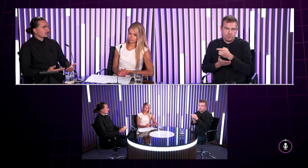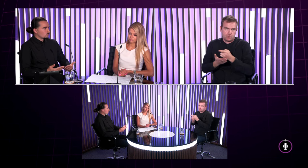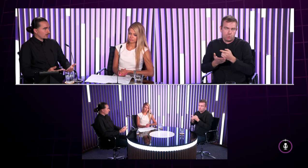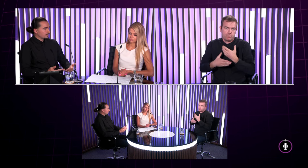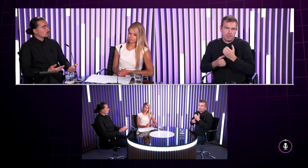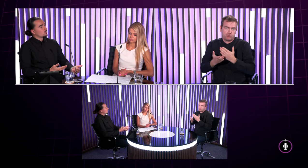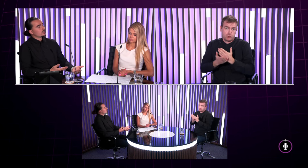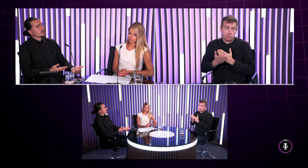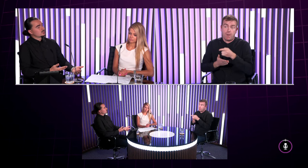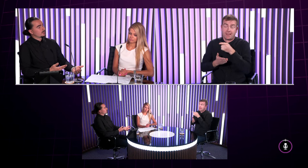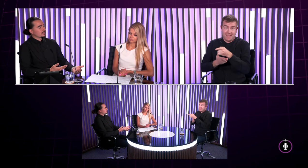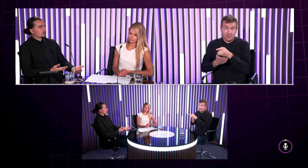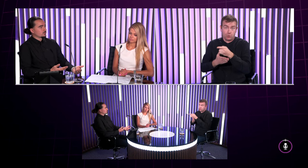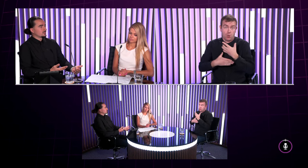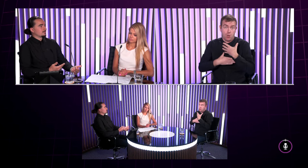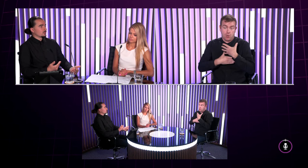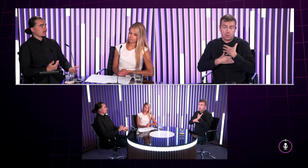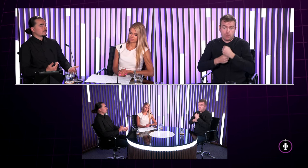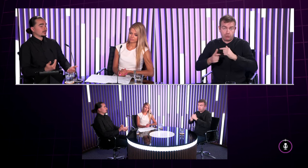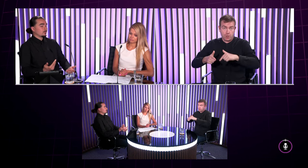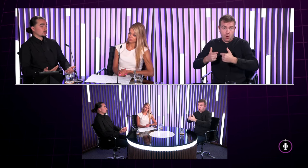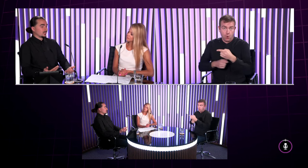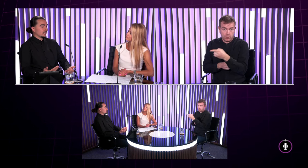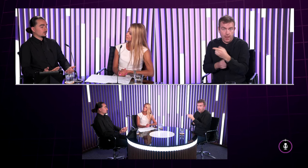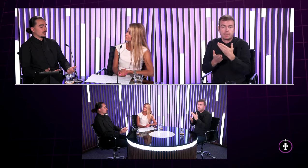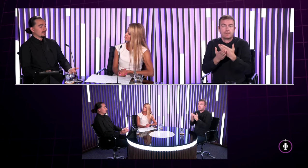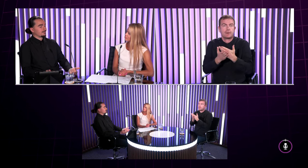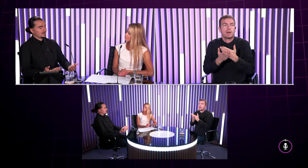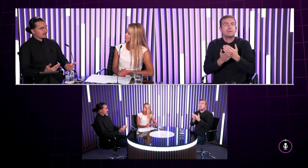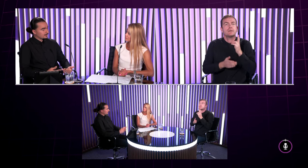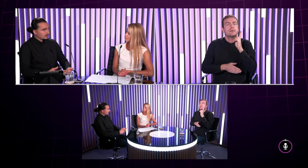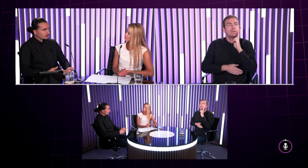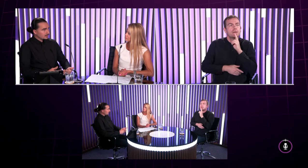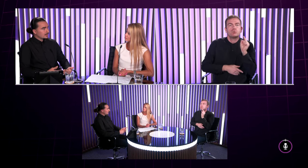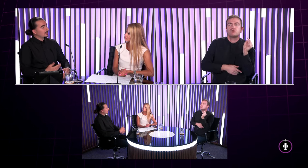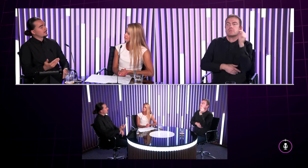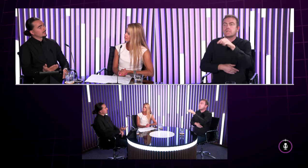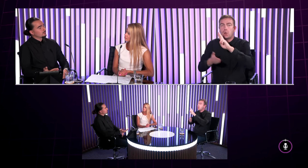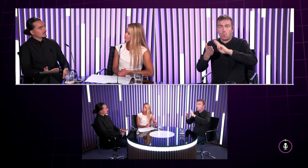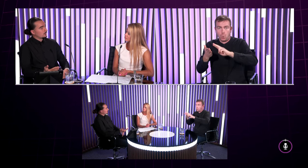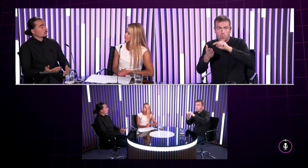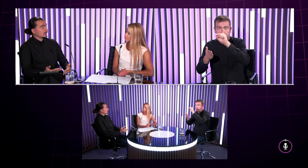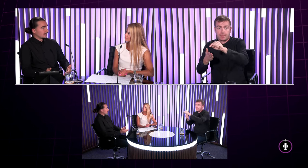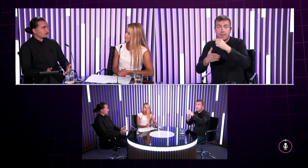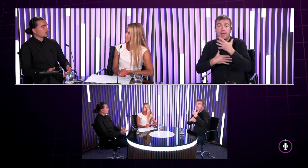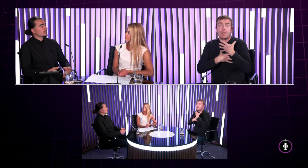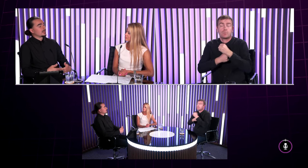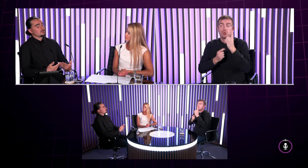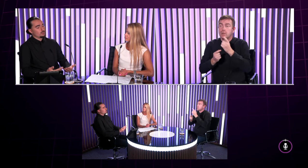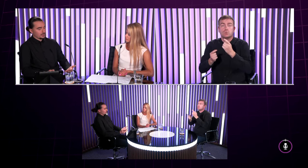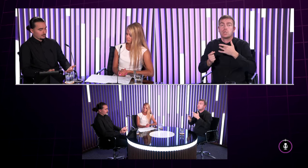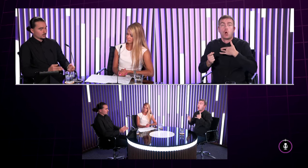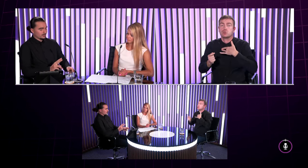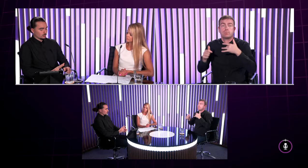sprostredkúva komunikáciu pre tých nepočujúcich prostredníctvom tlmočníka ktorý ale nie je fyzicky prítomný ale je prítomný online to